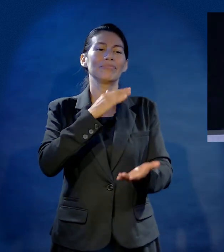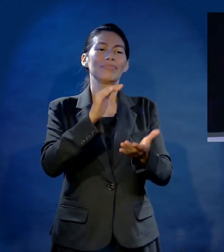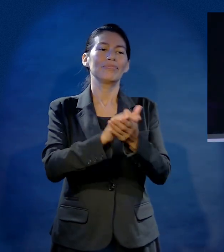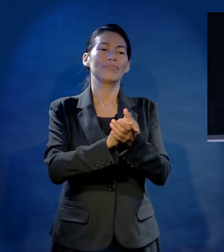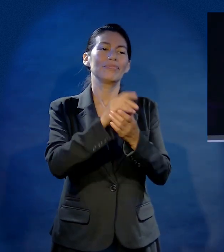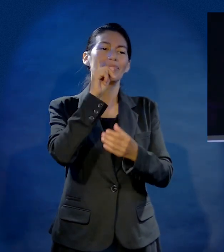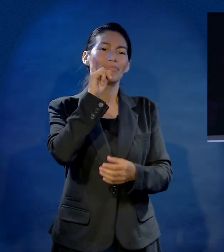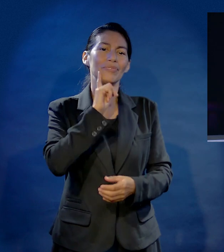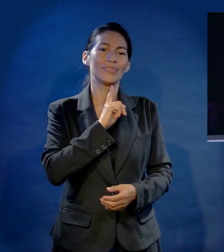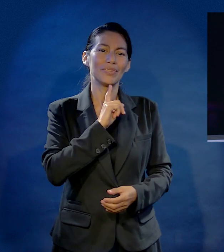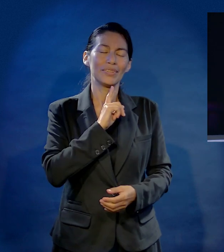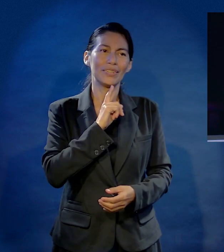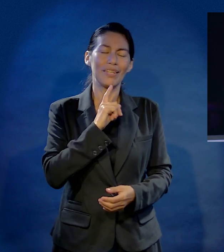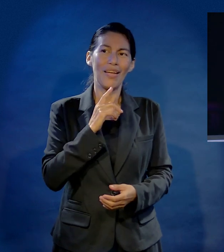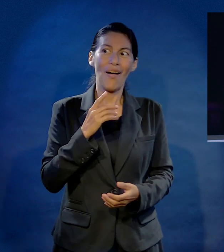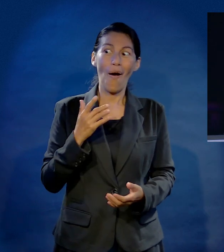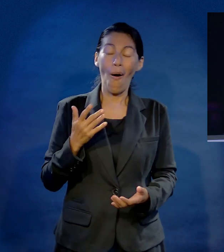Te presento a mi esposa.